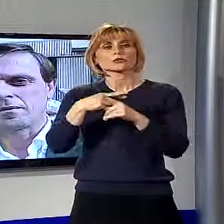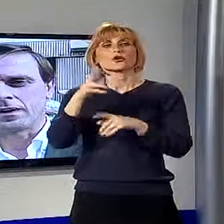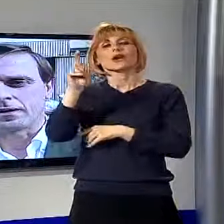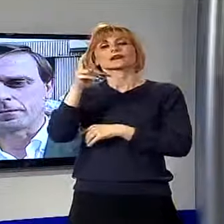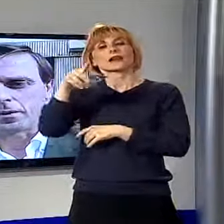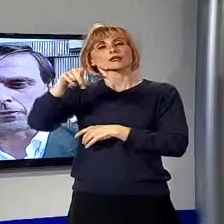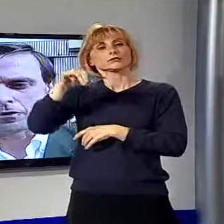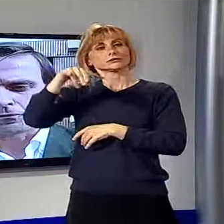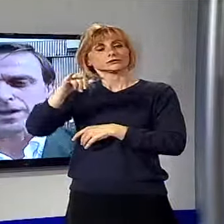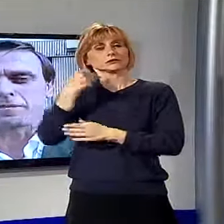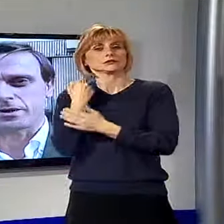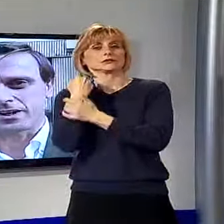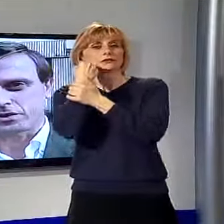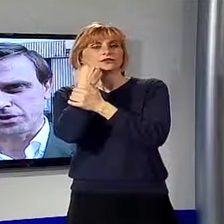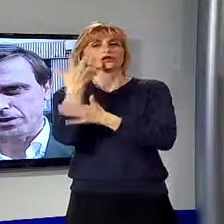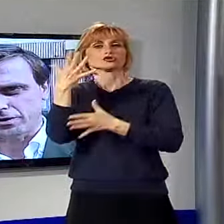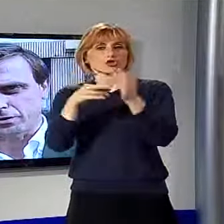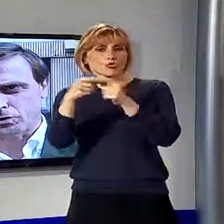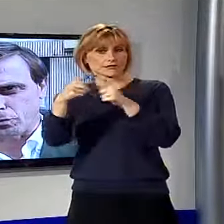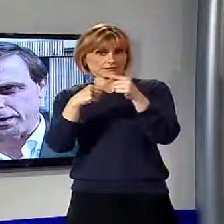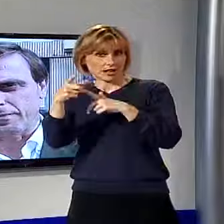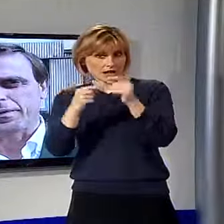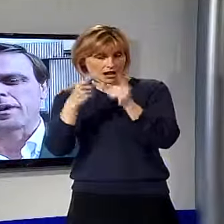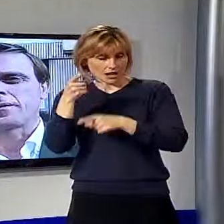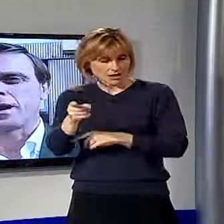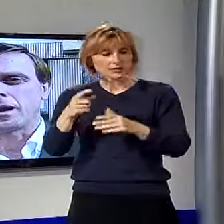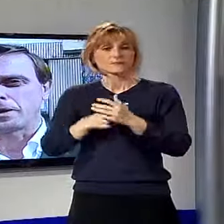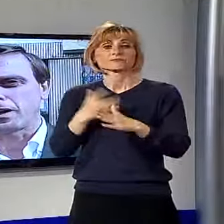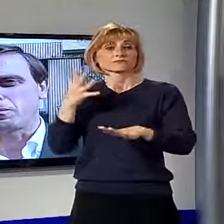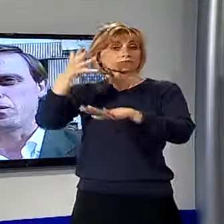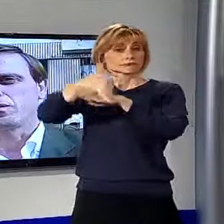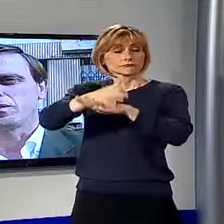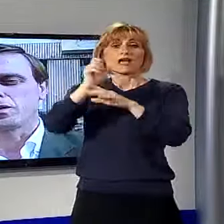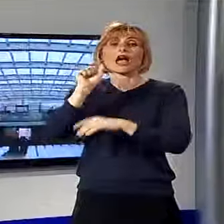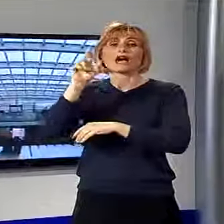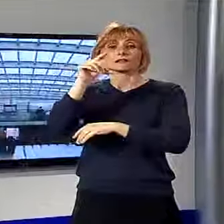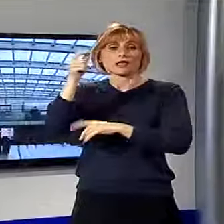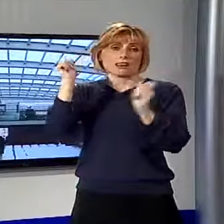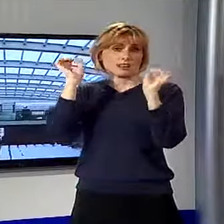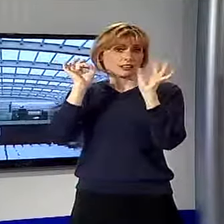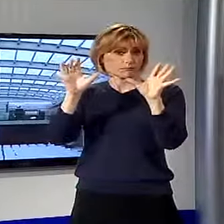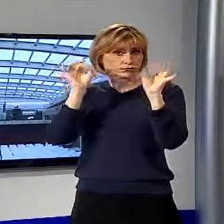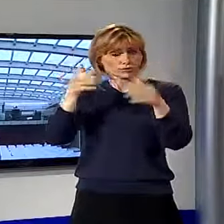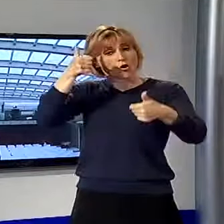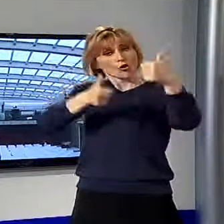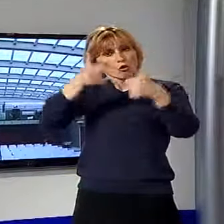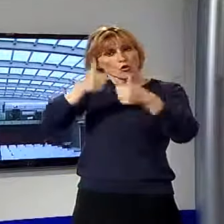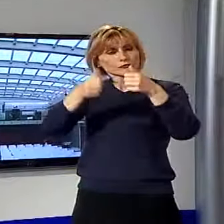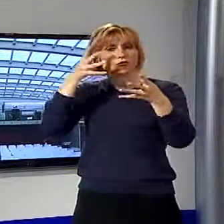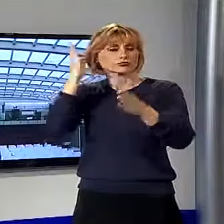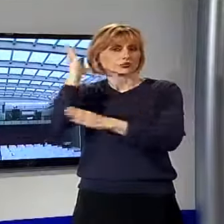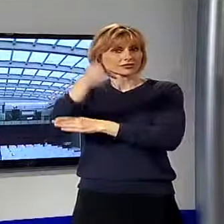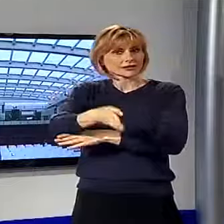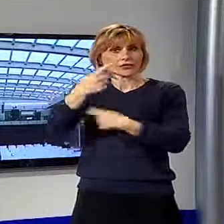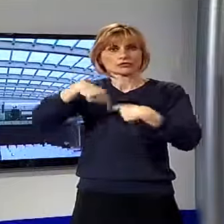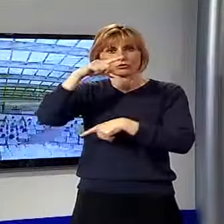sostenuto dalla lista del Movimento 5 Stelle. L'ingresso ad Artè è libero. Il confronto sarà trasmesso in diretta da Noi TV e